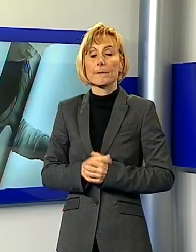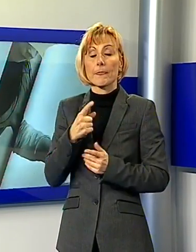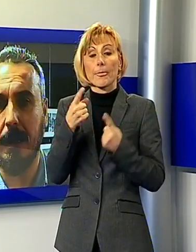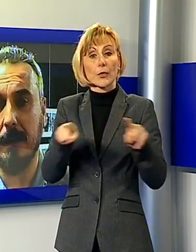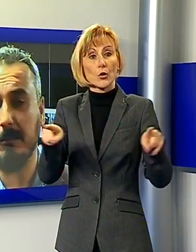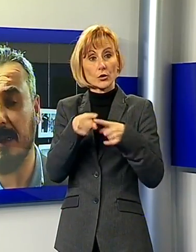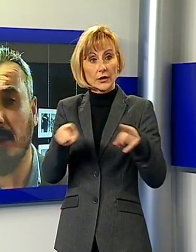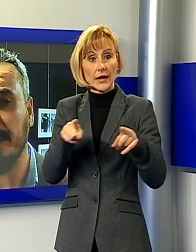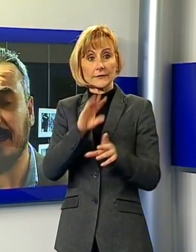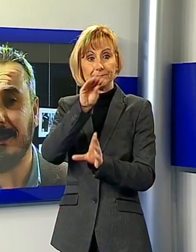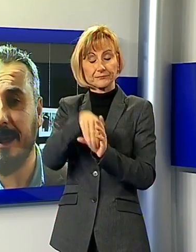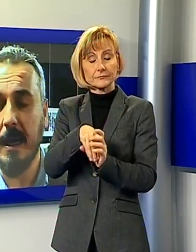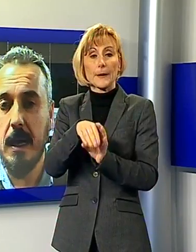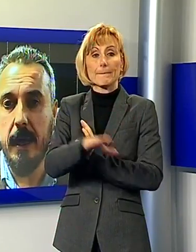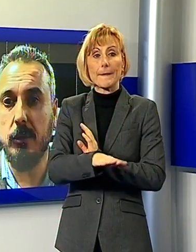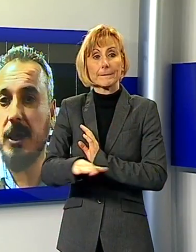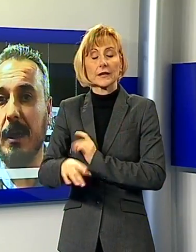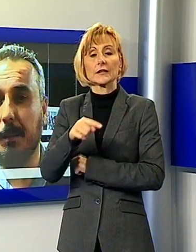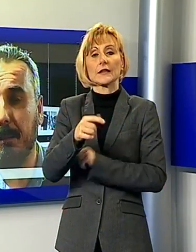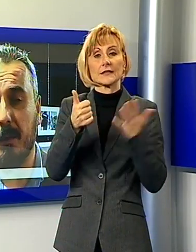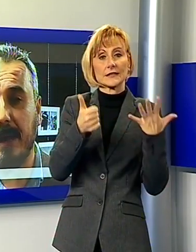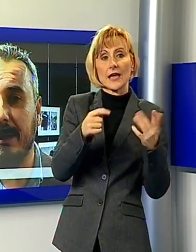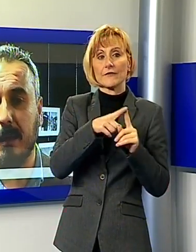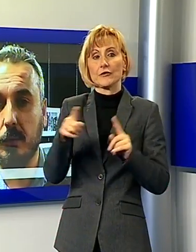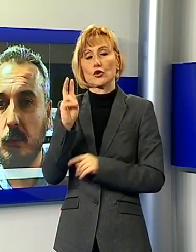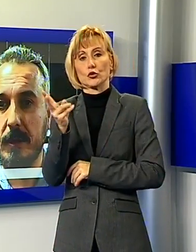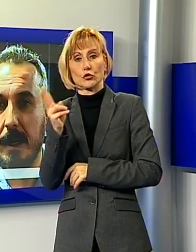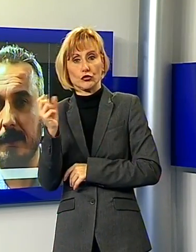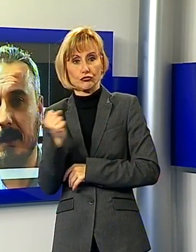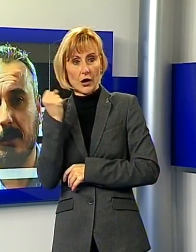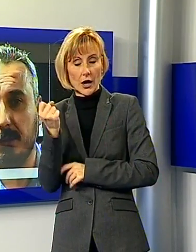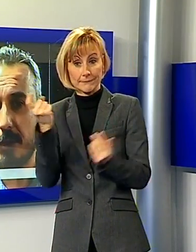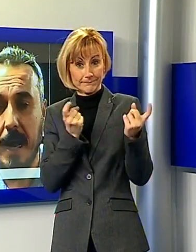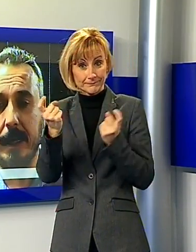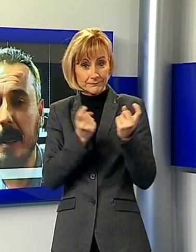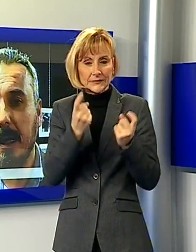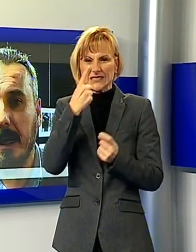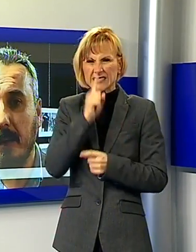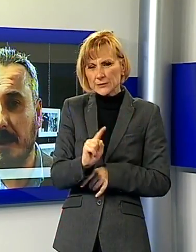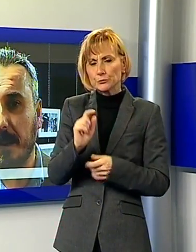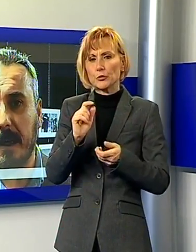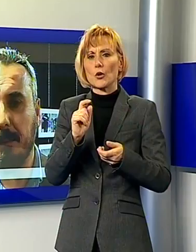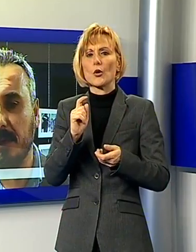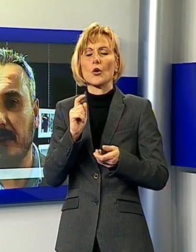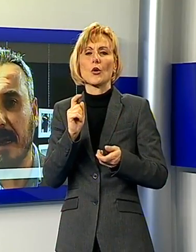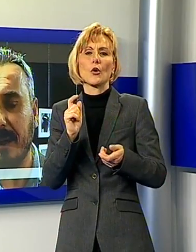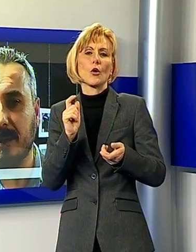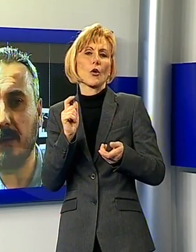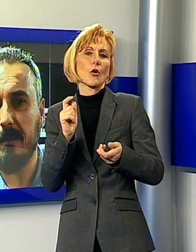di età compresa tra 6 e 12 anni provenienti da tutte le estrazioni sociali. Questo perché il progetto della Caritas voleva